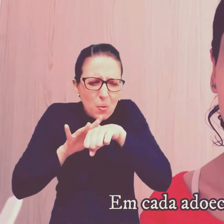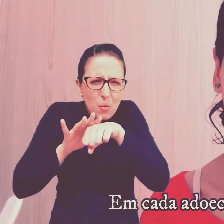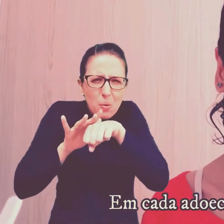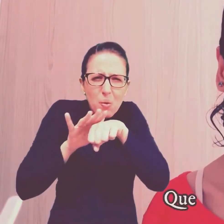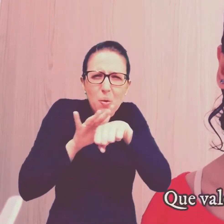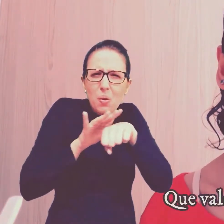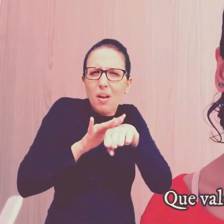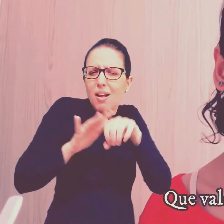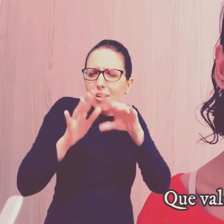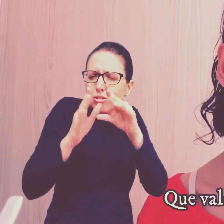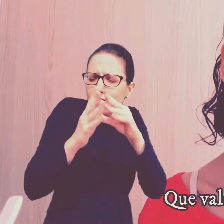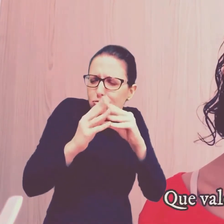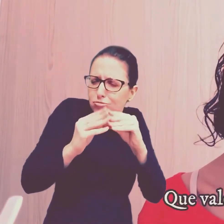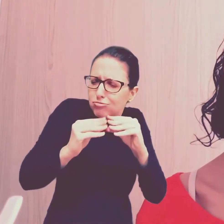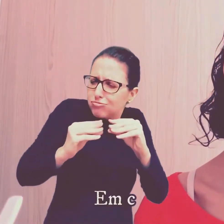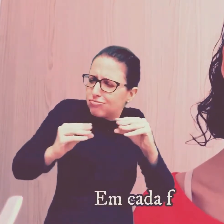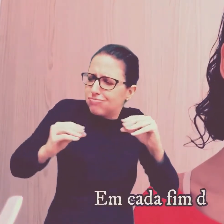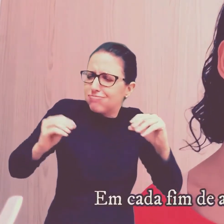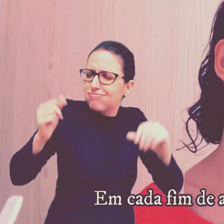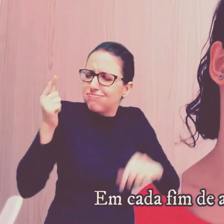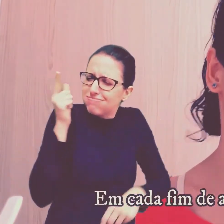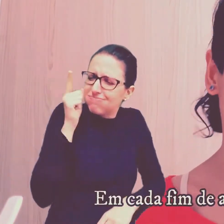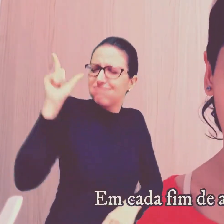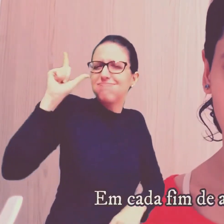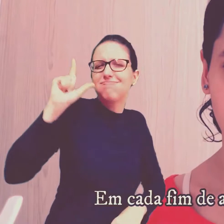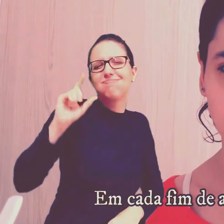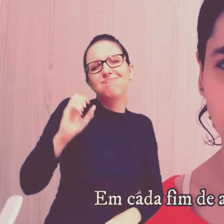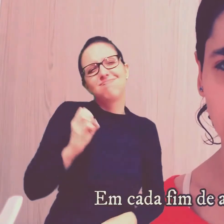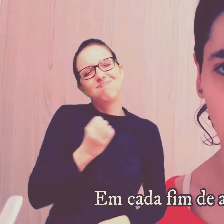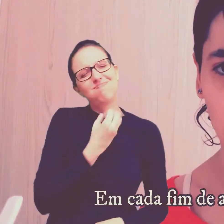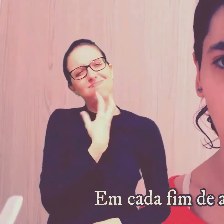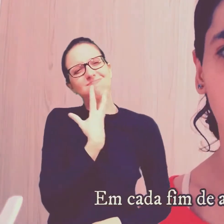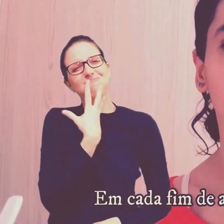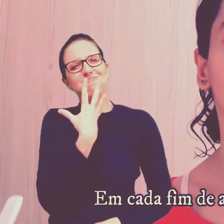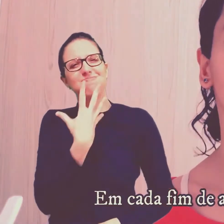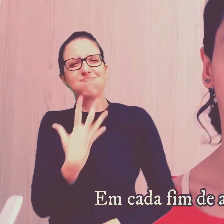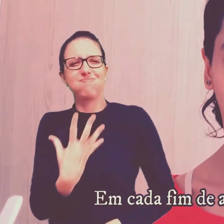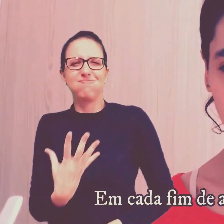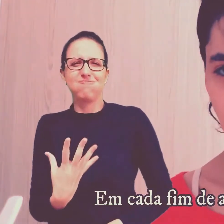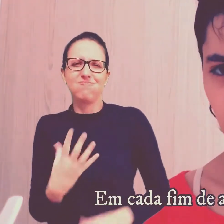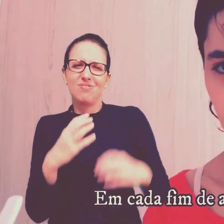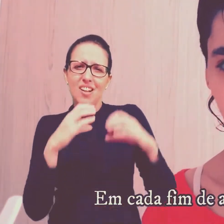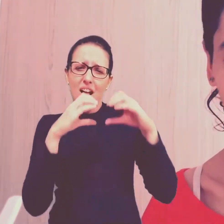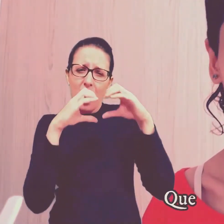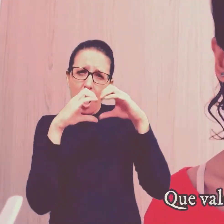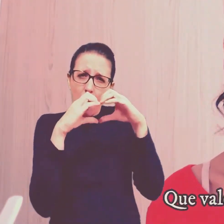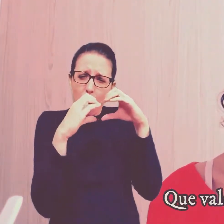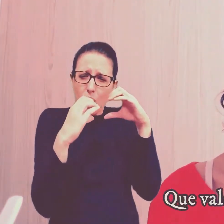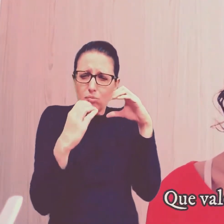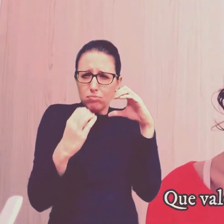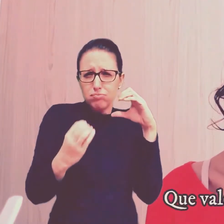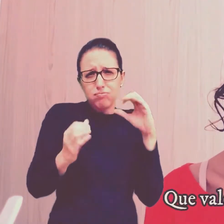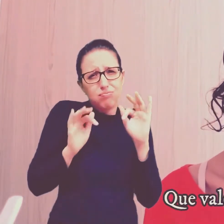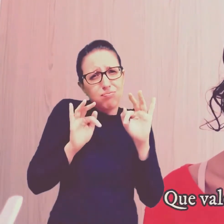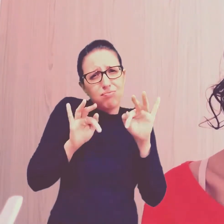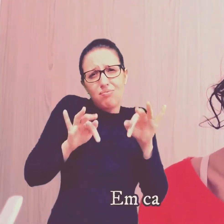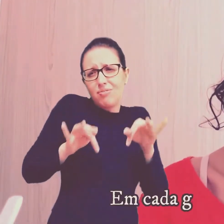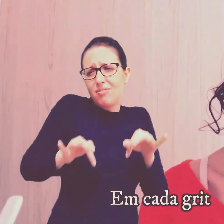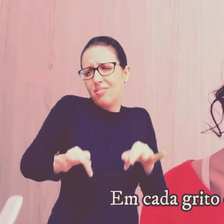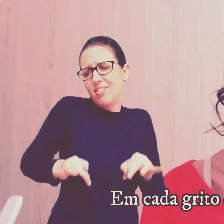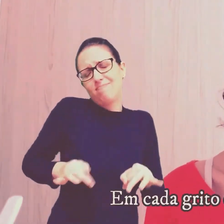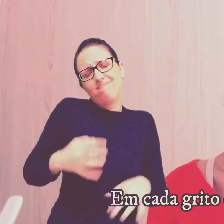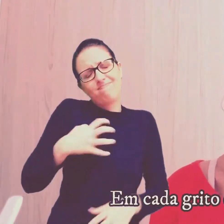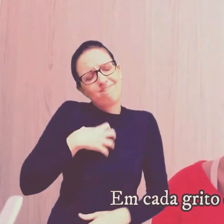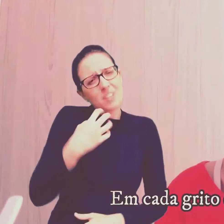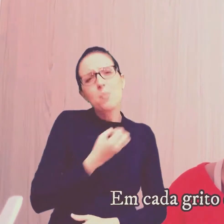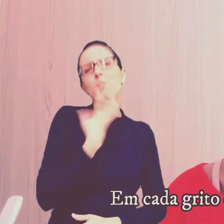de revest... Que vale a pena, em caso de fim de amor, عن esthtet, que vale a pena,